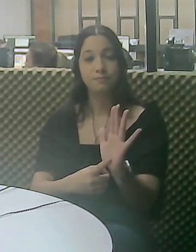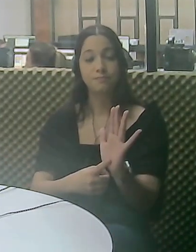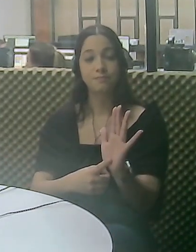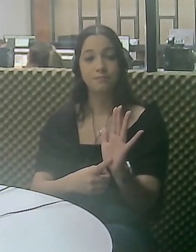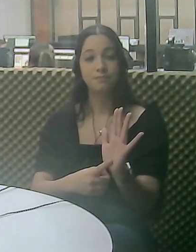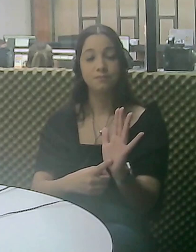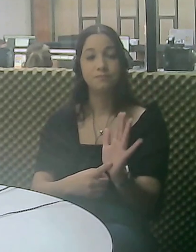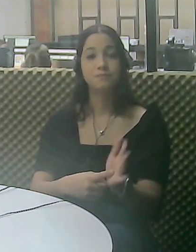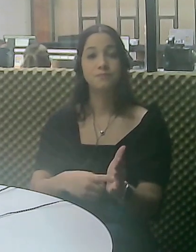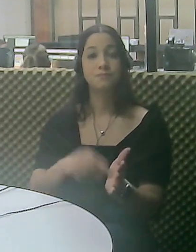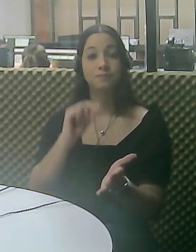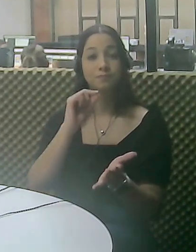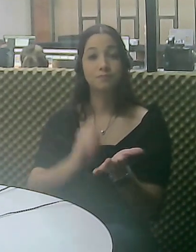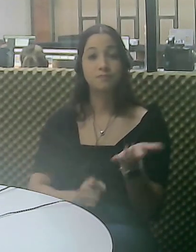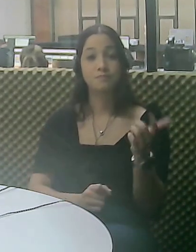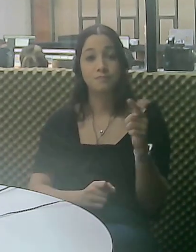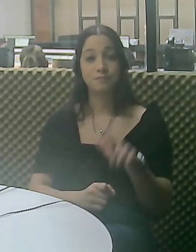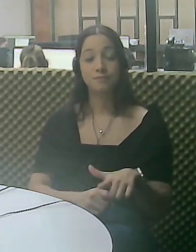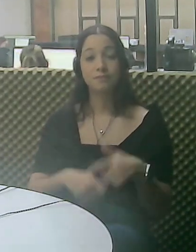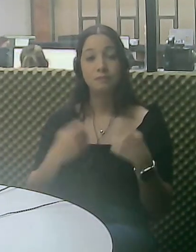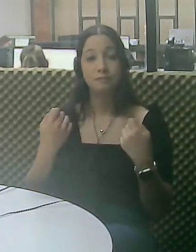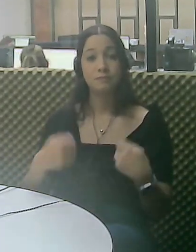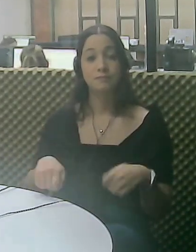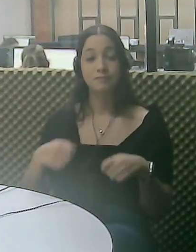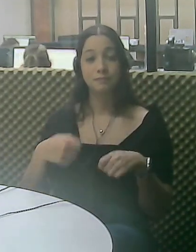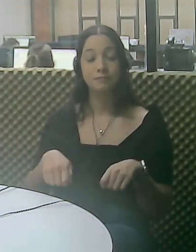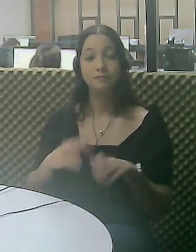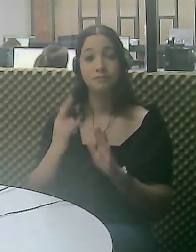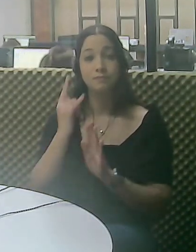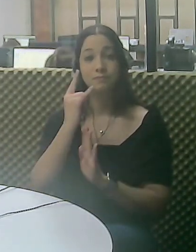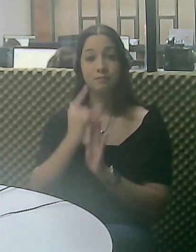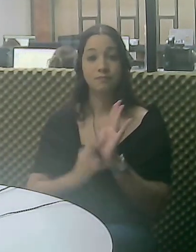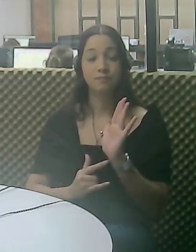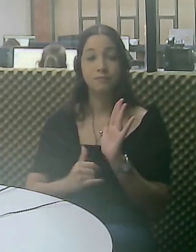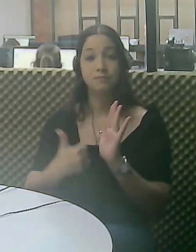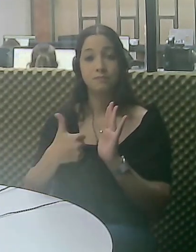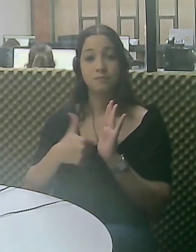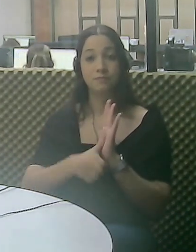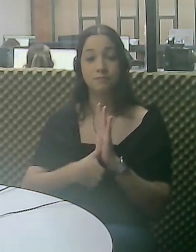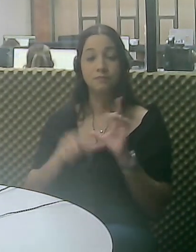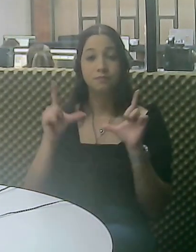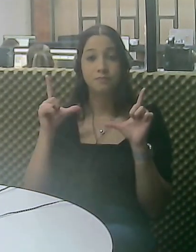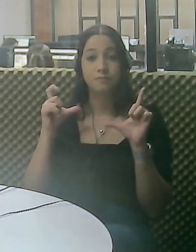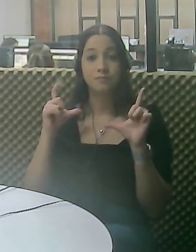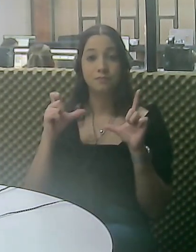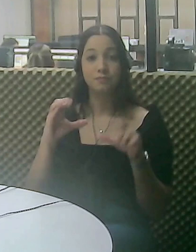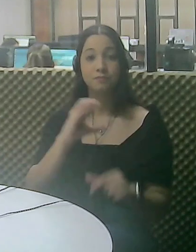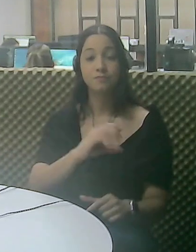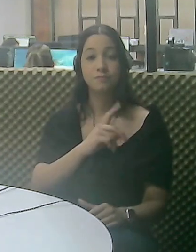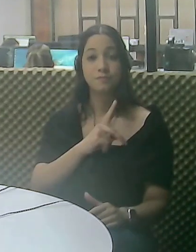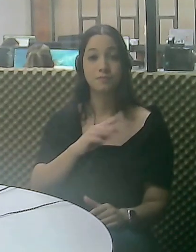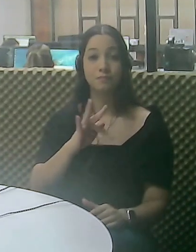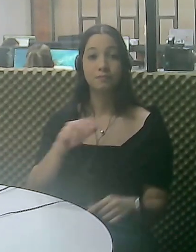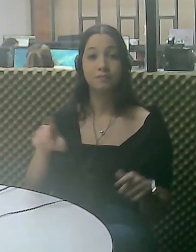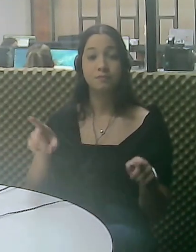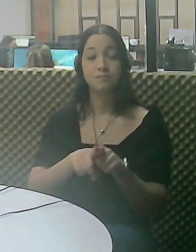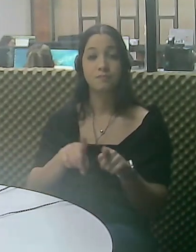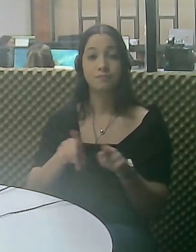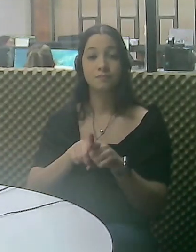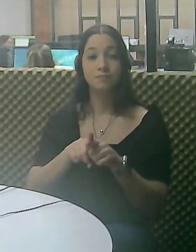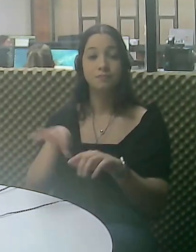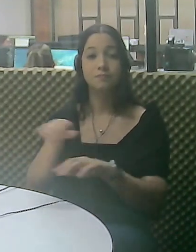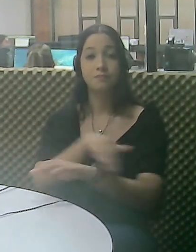O procedimento é popularmente conhecido como prova de vida. Para se recadastrar, é preciso apresentar documento de